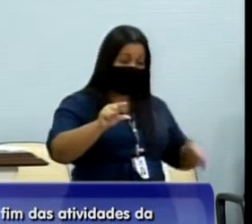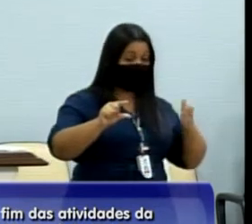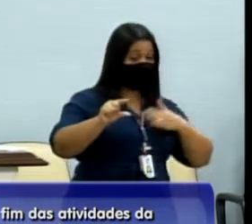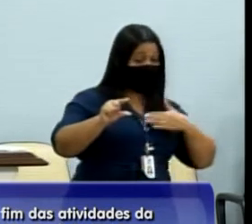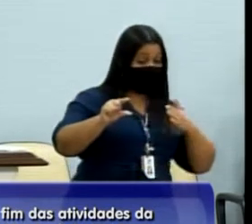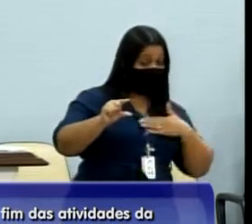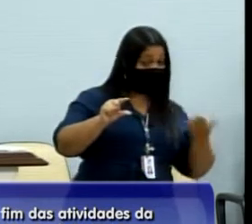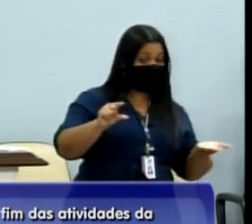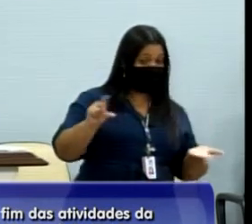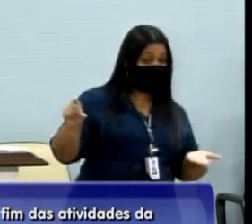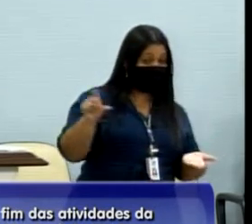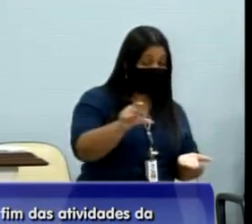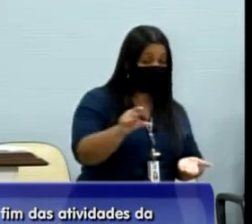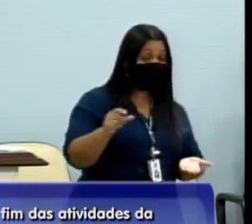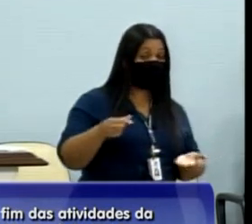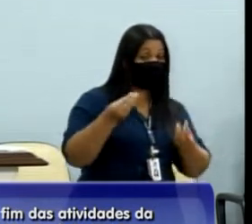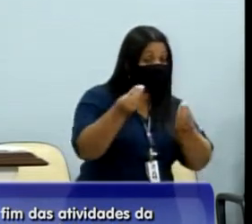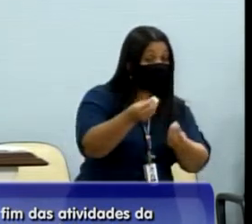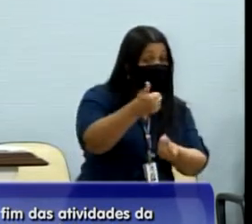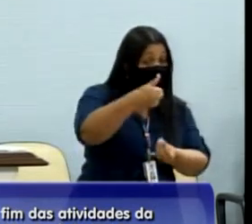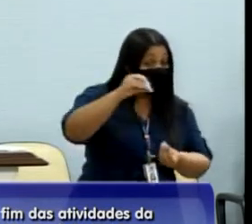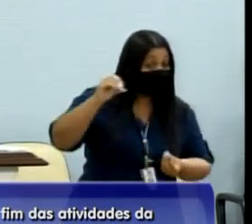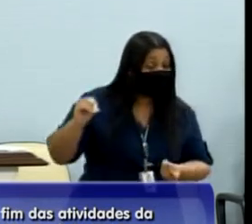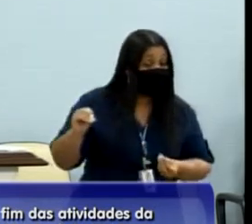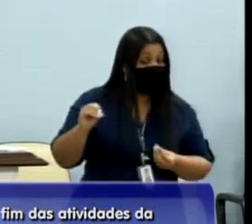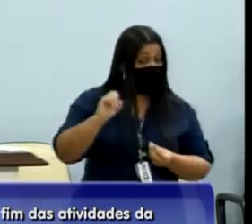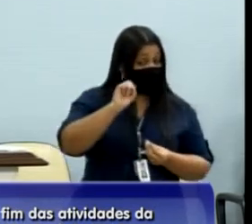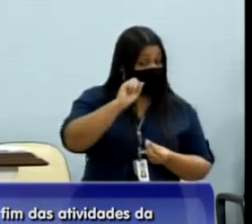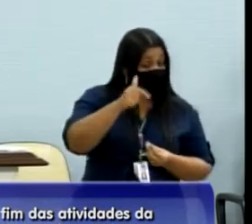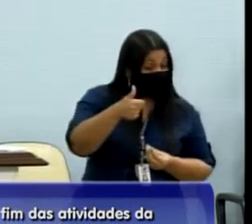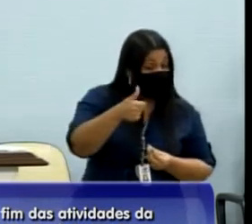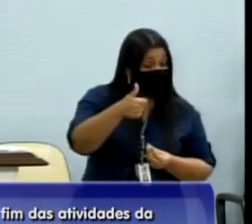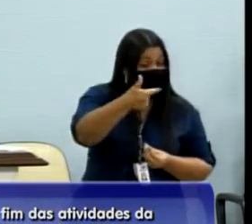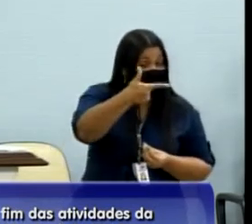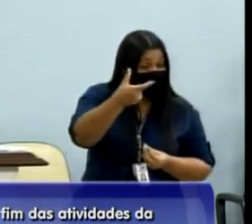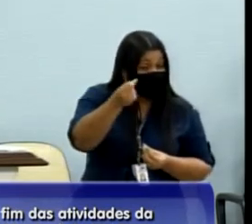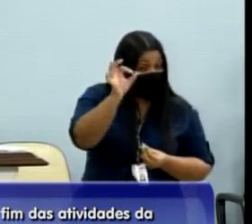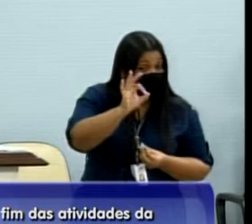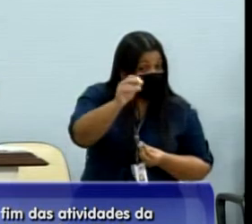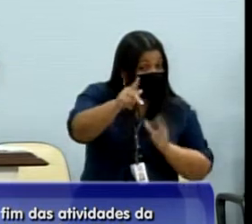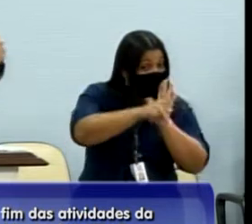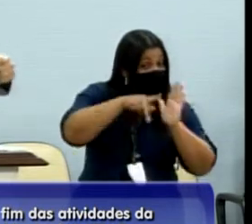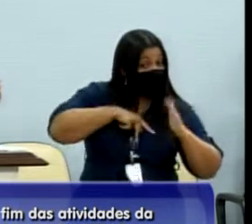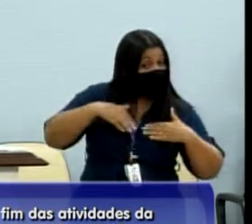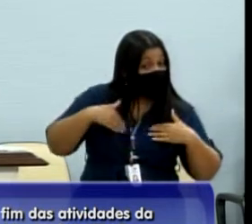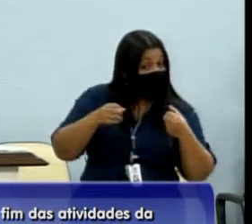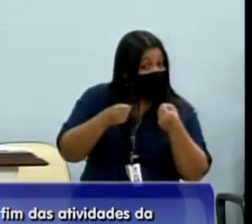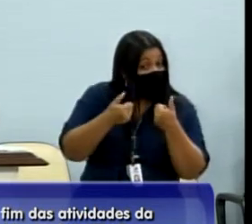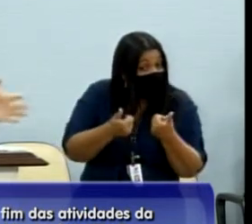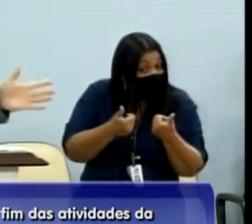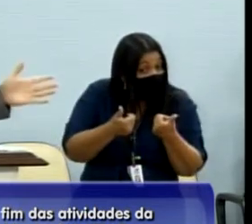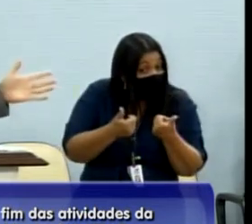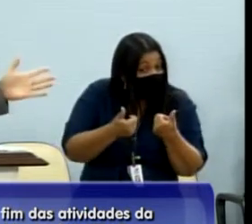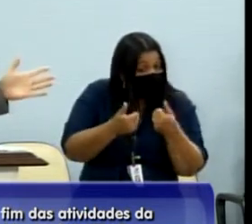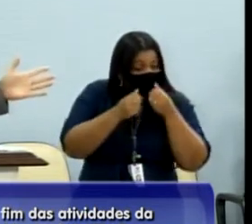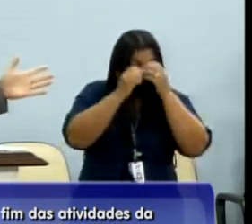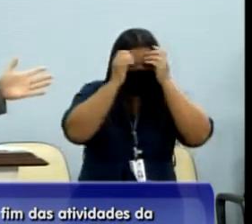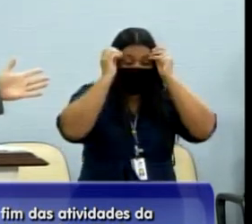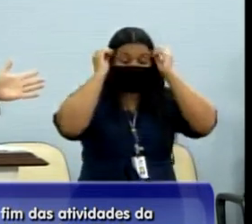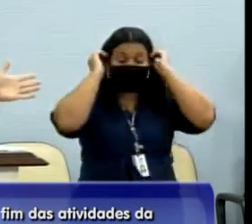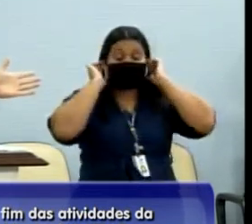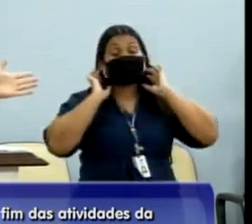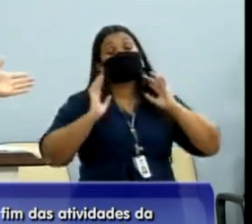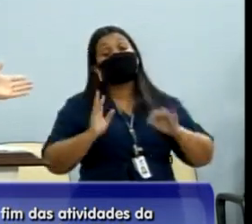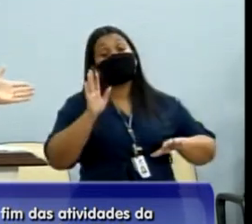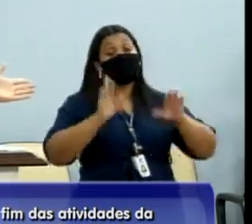mas você só vai receber 80, tá? 20% ficam com o autor da emenda. E, às vezes, a entidade